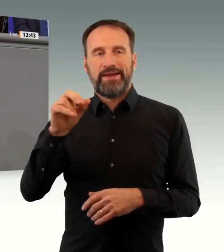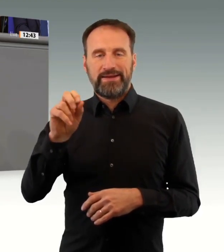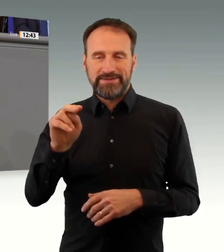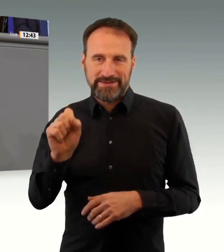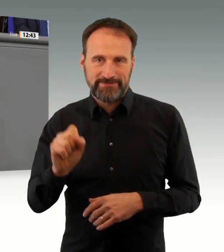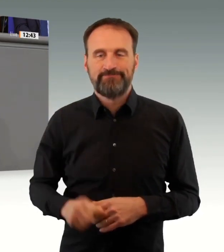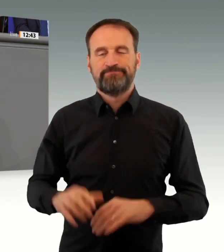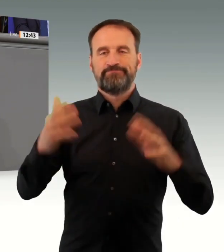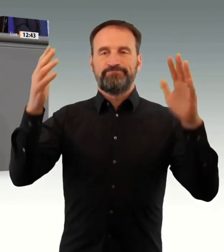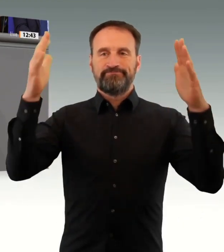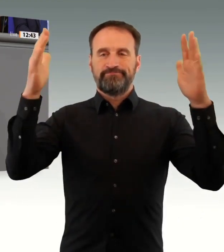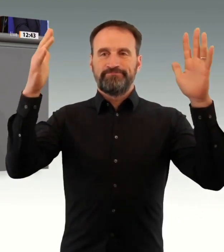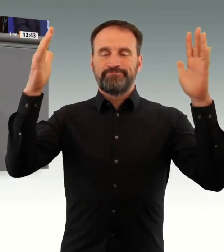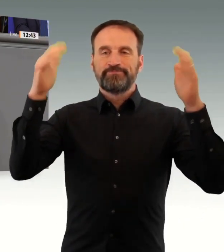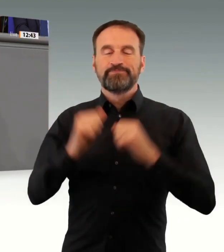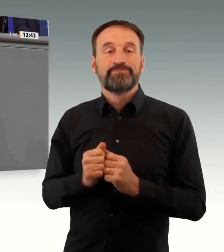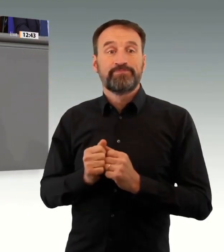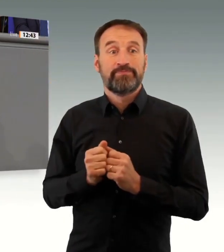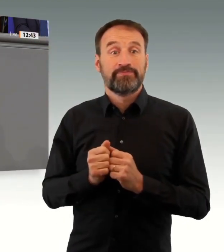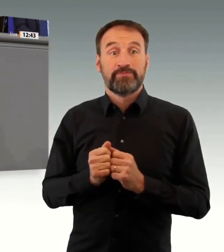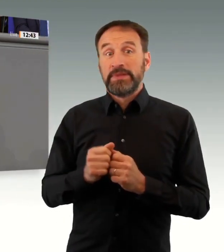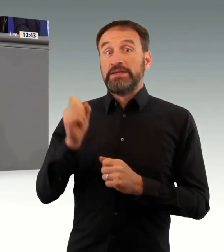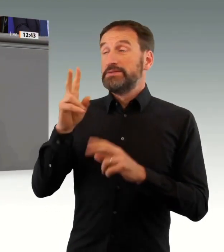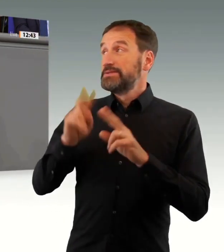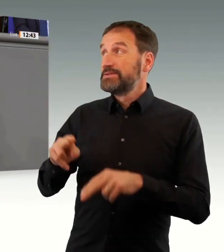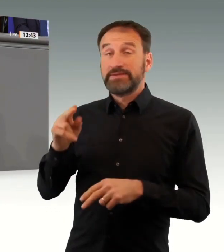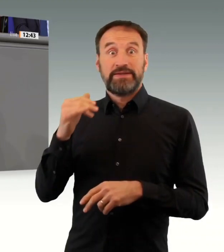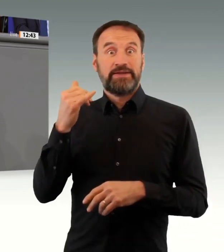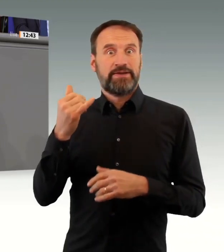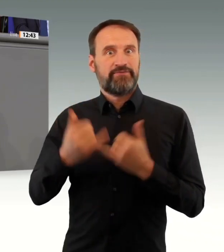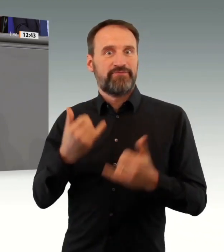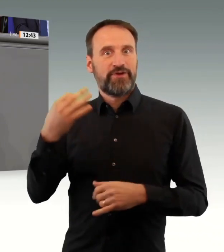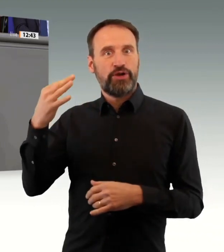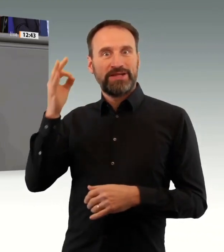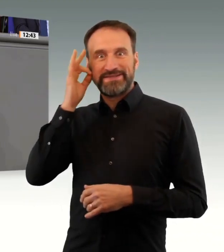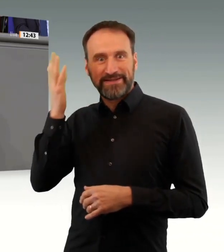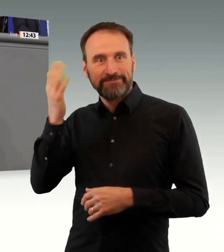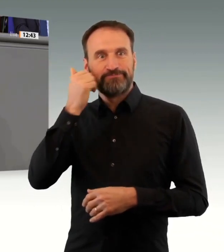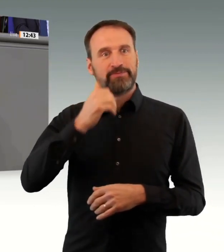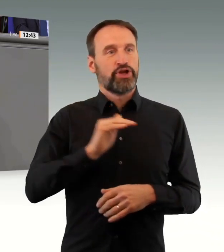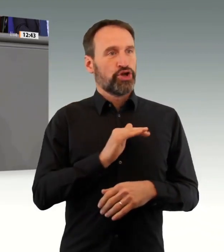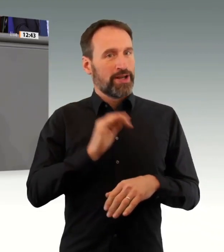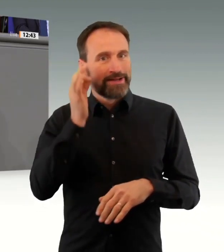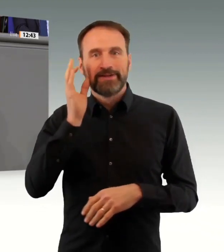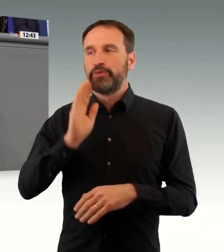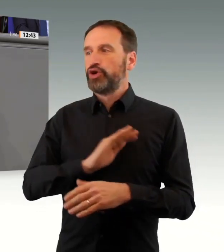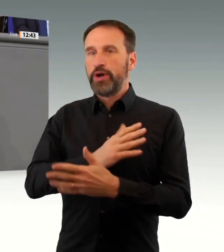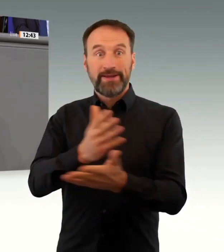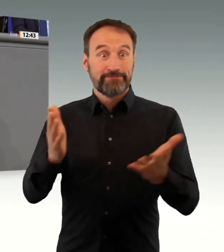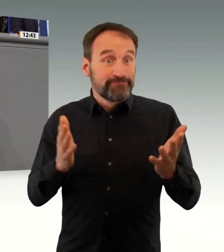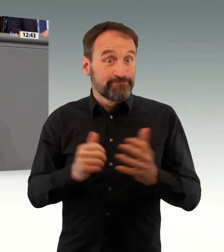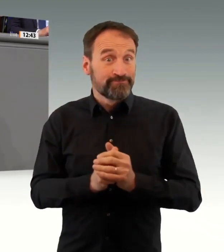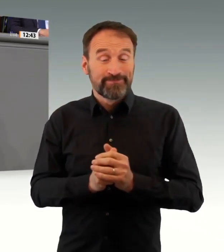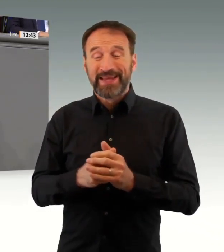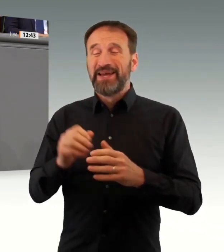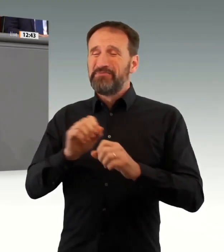Davon sind schon zwei Drittel der Bürgerinnen und Bürger überzeugt. Das letzte Drittel zu überzeugen, bleibt wichtig und